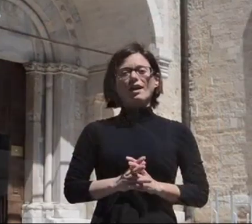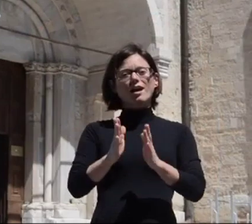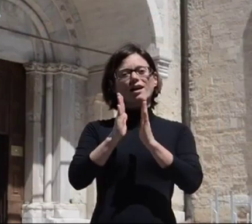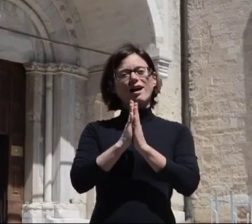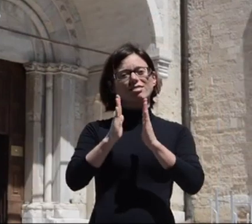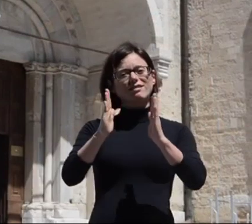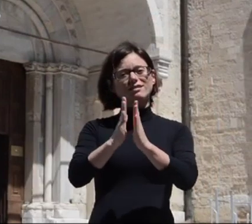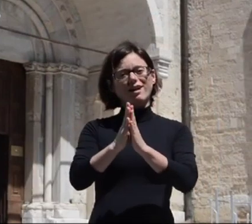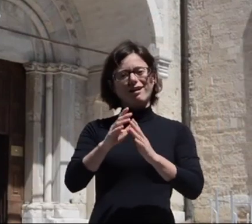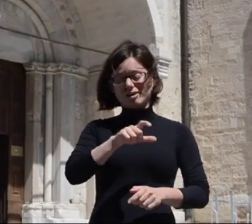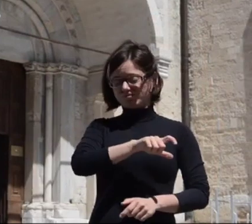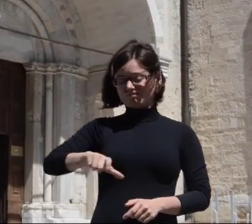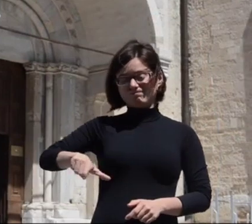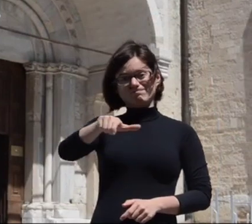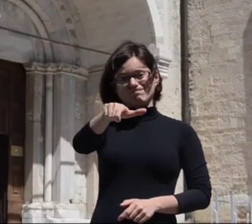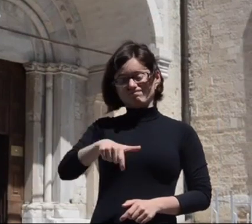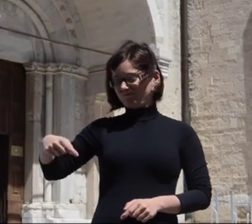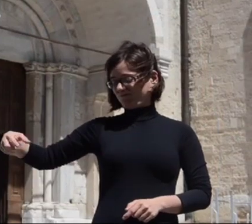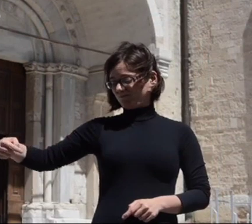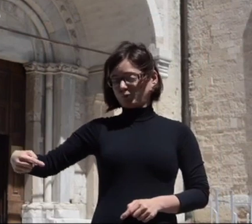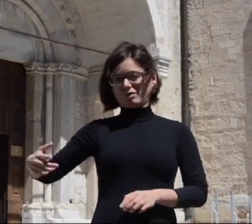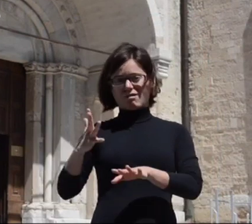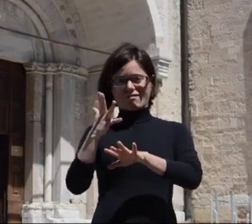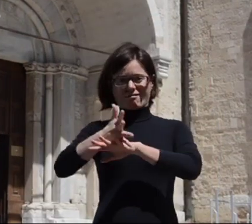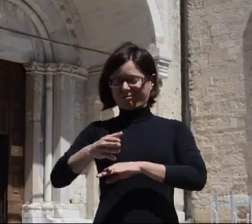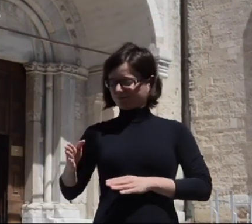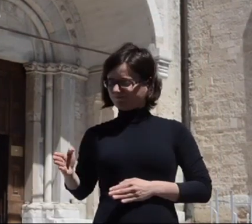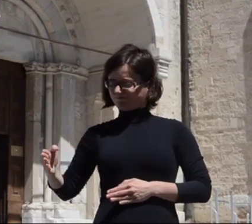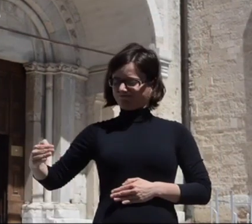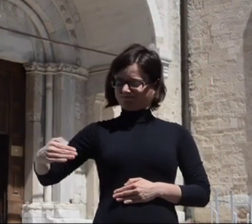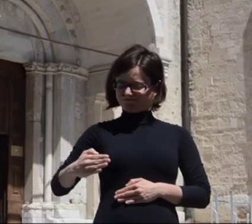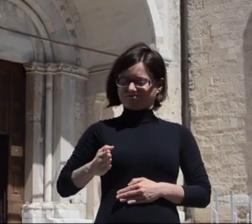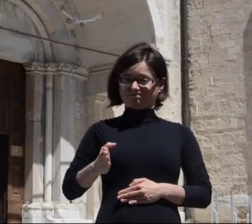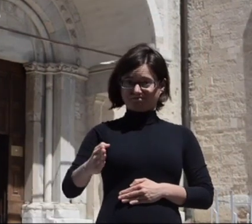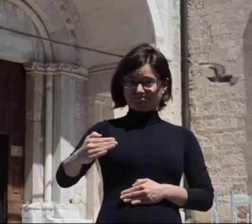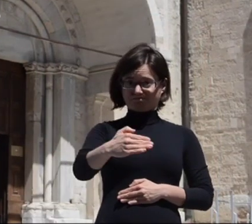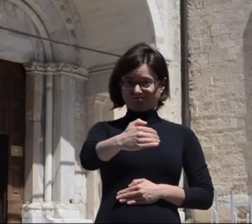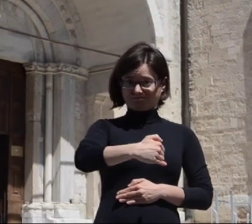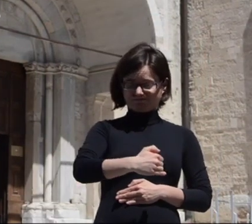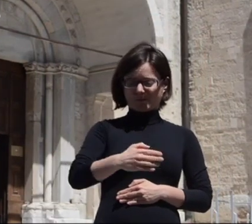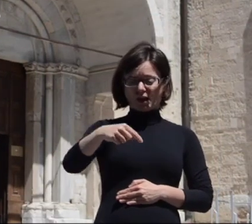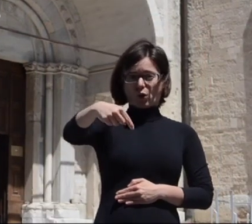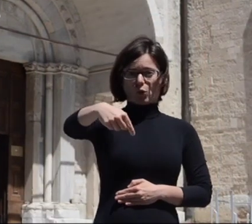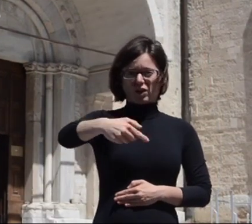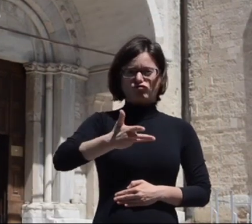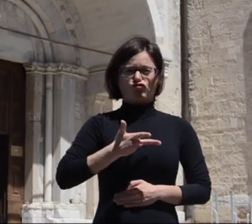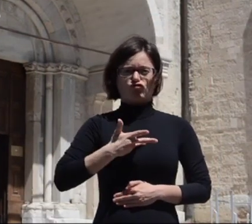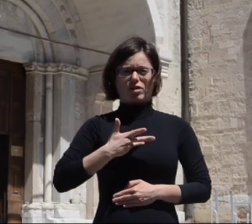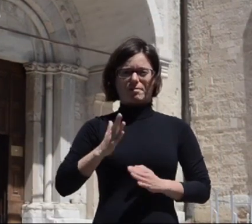Sul fianco destro del braccio anteriore della cattedrale vi è un secondo portale romanico, preceduto da un Protiro molto semplice.